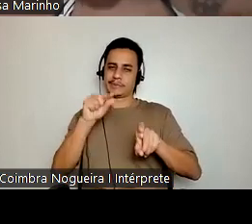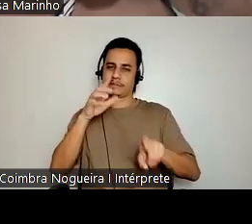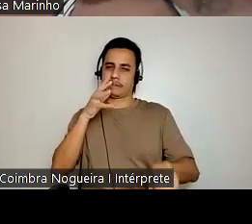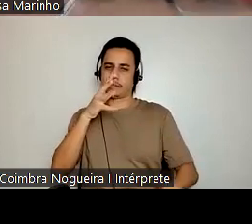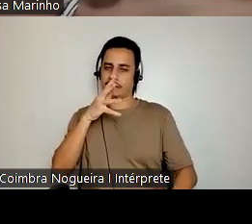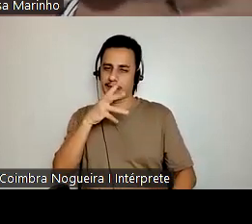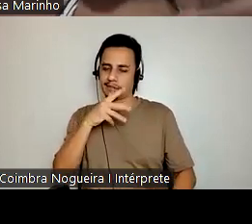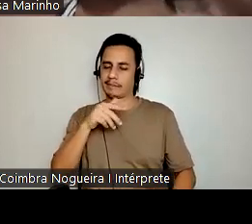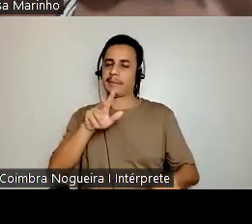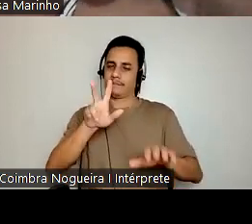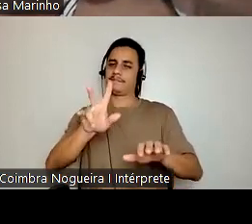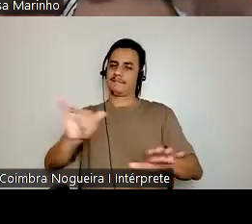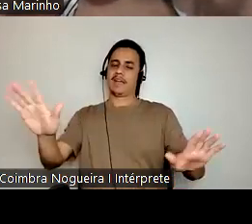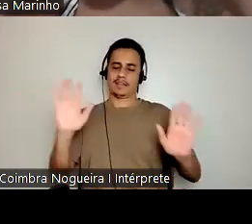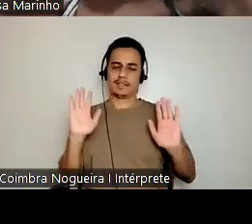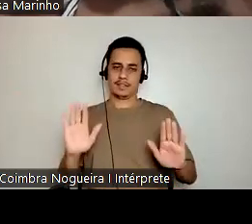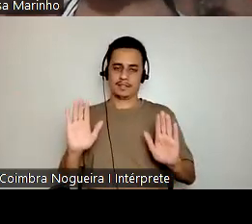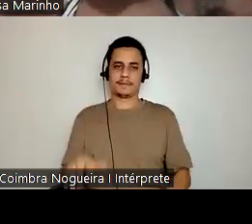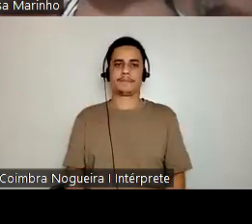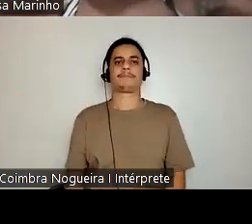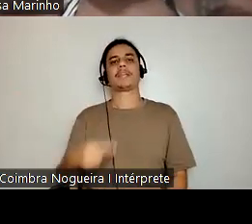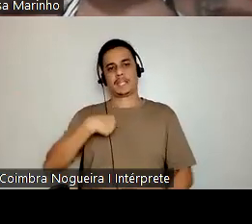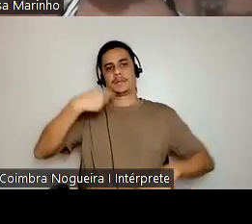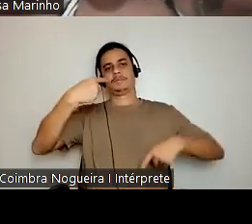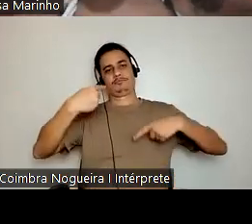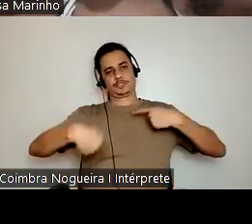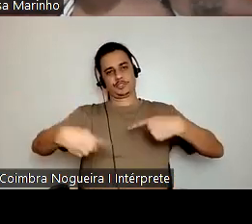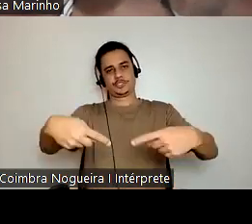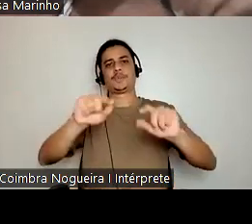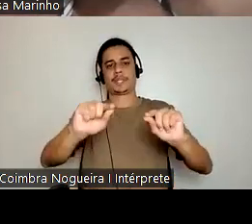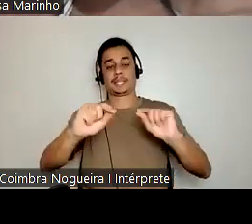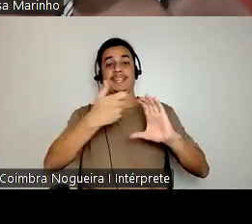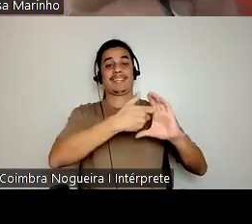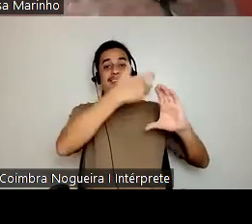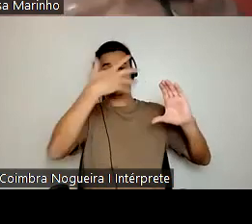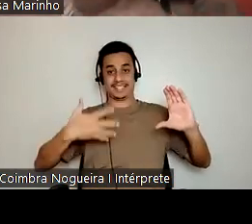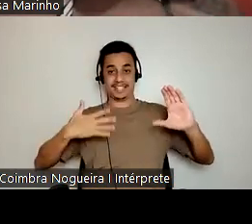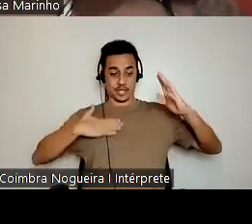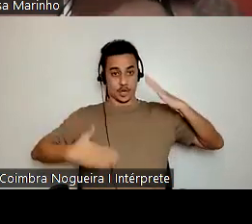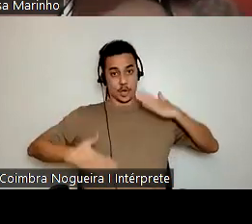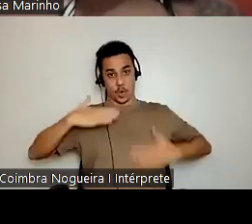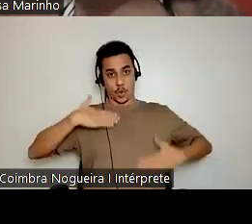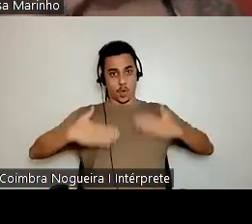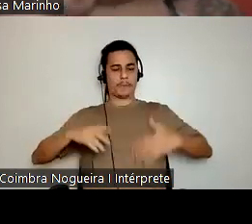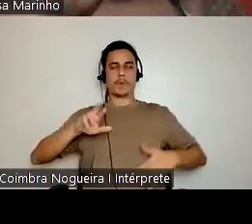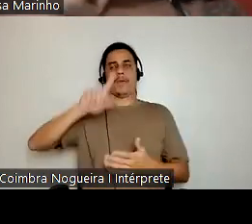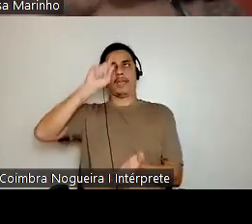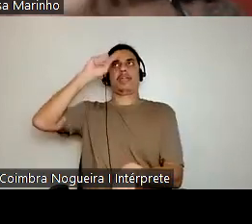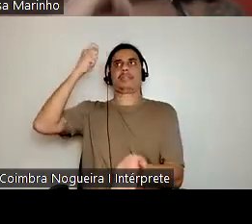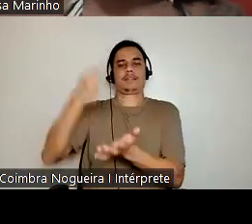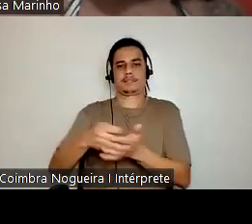vai. Então, o que eu estava dizendo, essas características físicas, elas não são determinantes, mas elas são